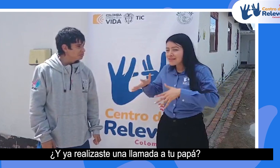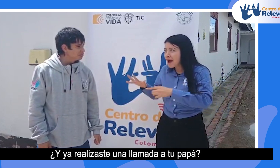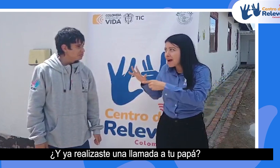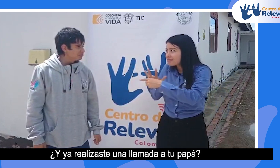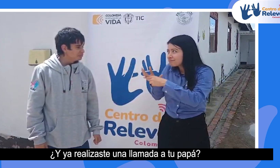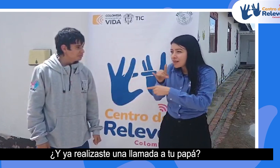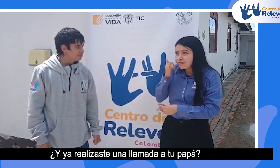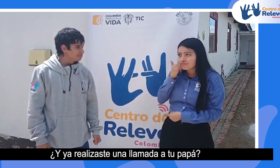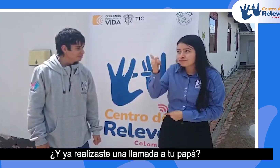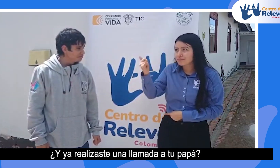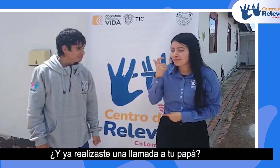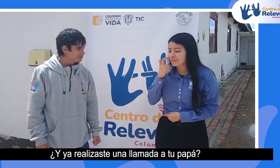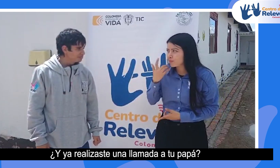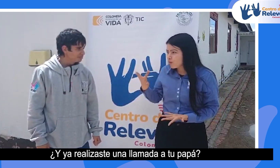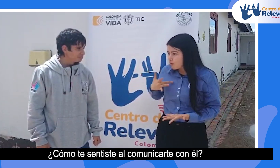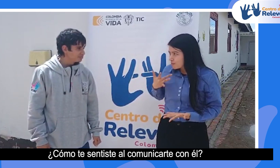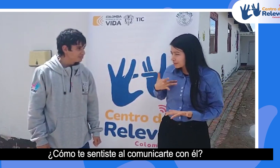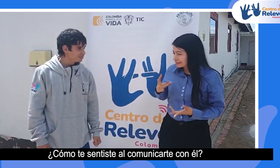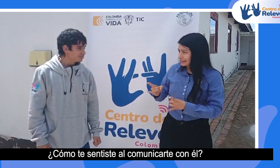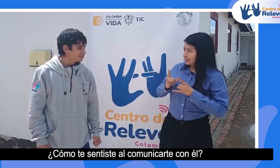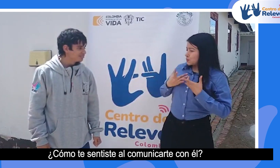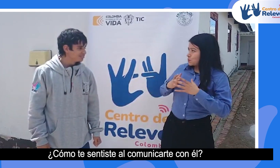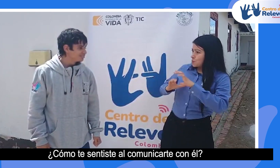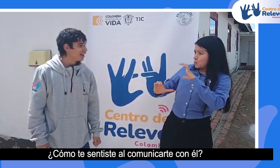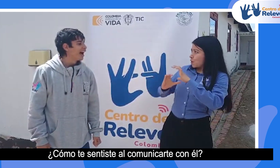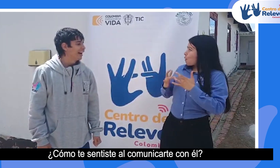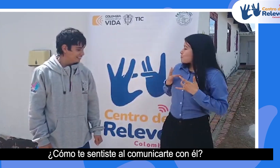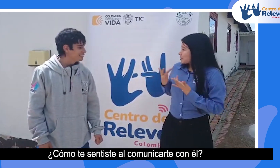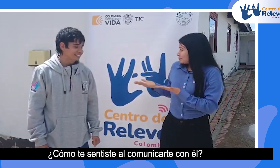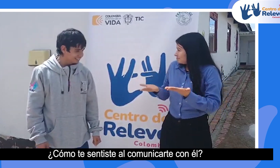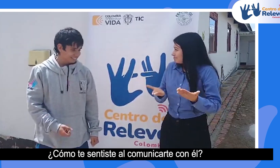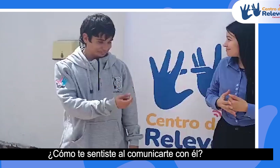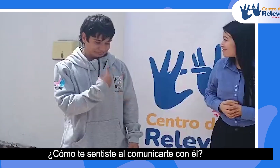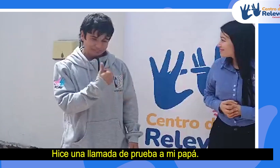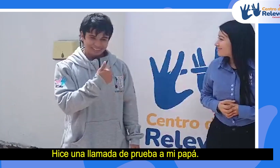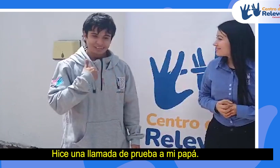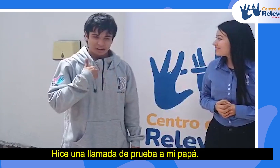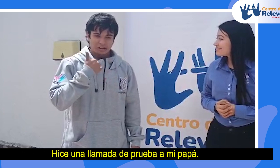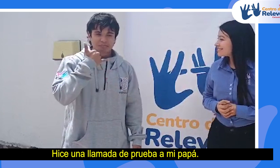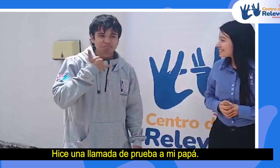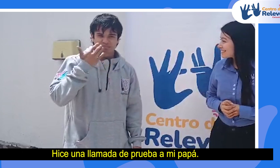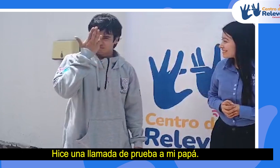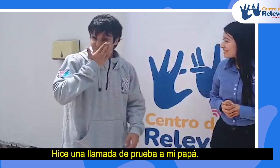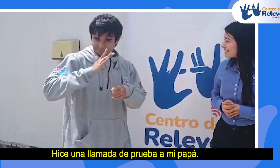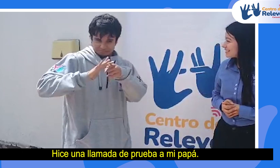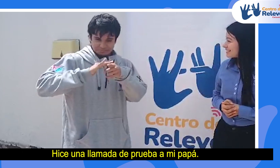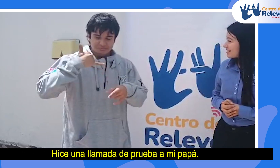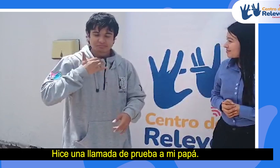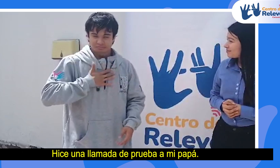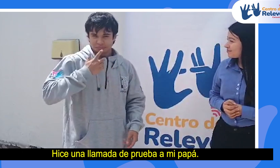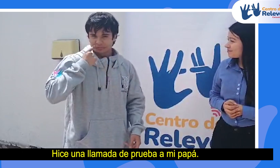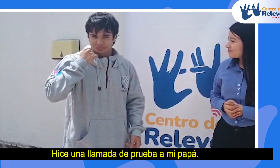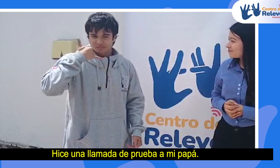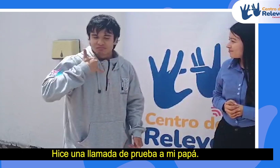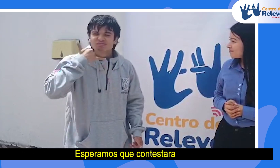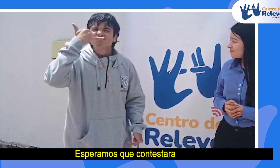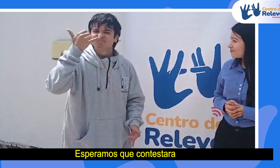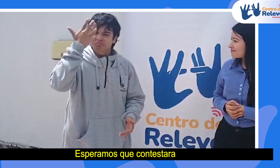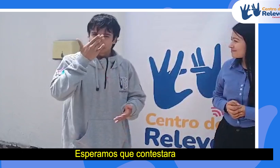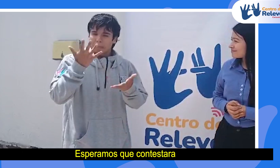realizaste una llamada a tu papá, ¿cómo te sentiste al comunicarte con él? Hice una llamada de prueba a mi papá, esperamos que